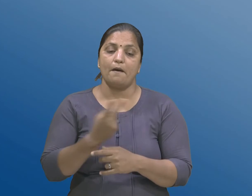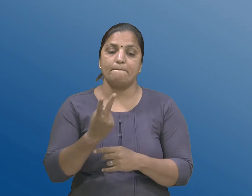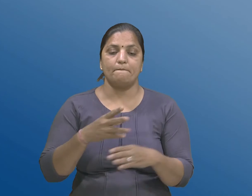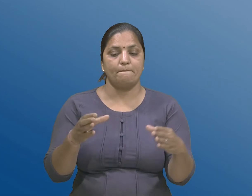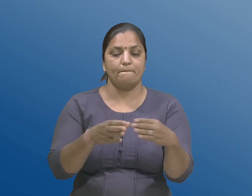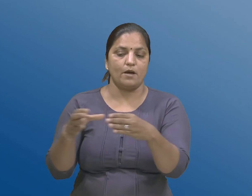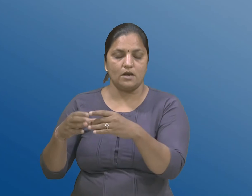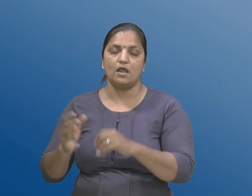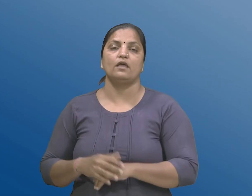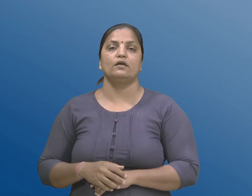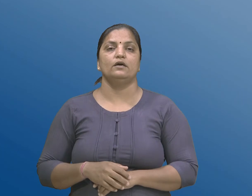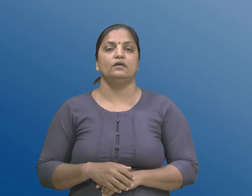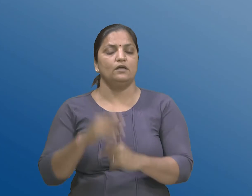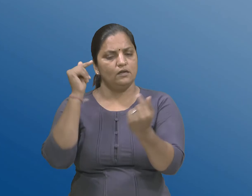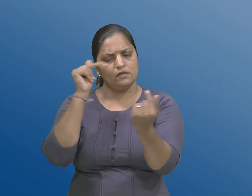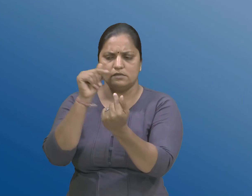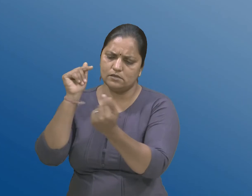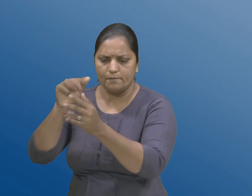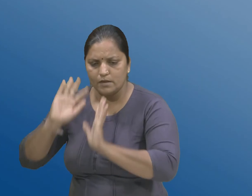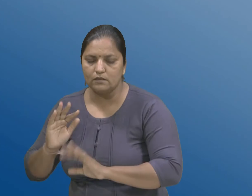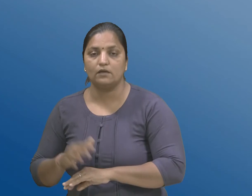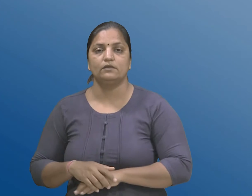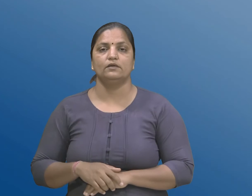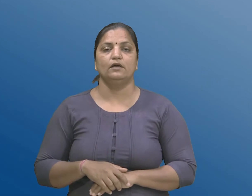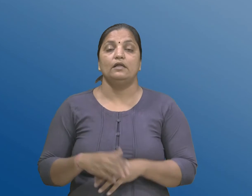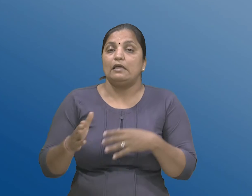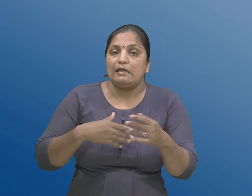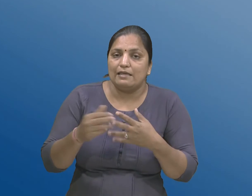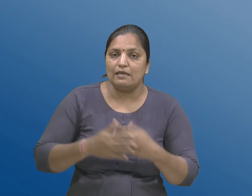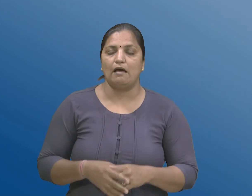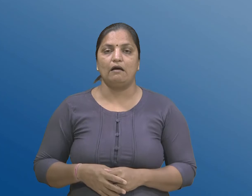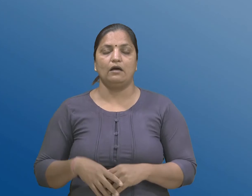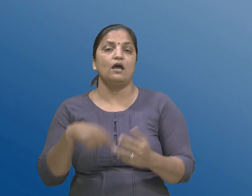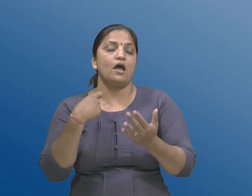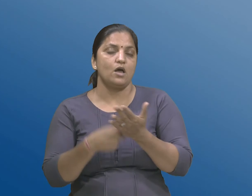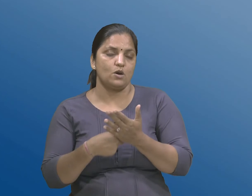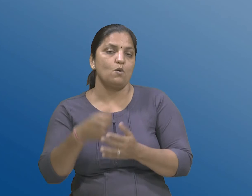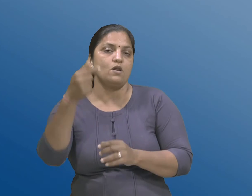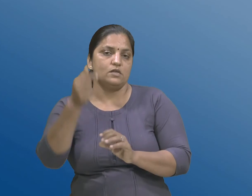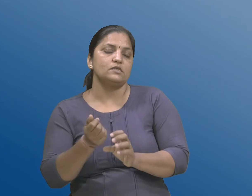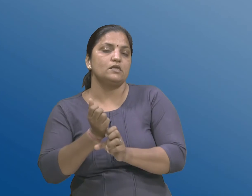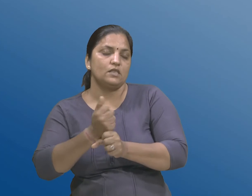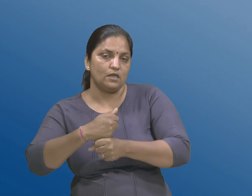सम्मत थाई जाए के नियमों बनाववा जो ये नहीं